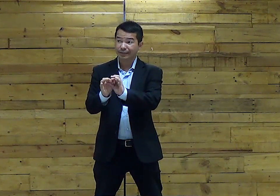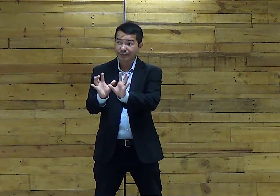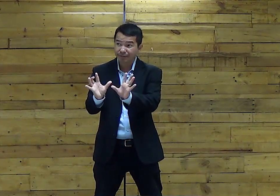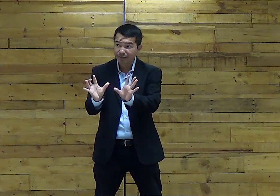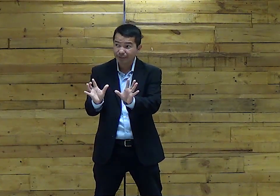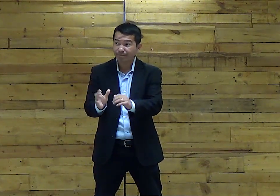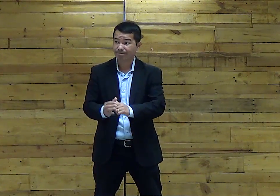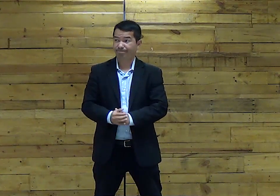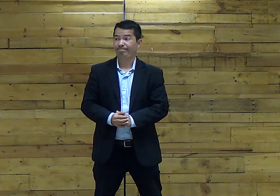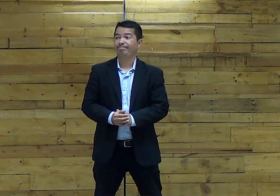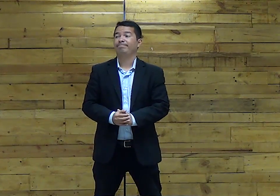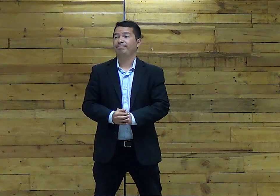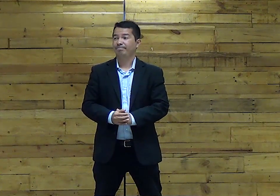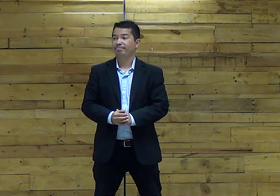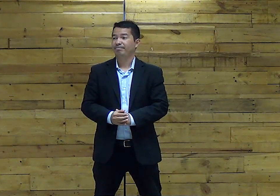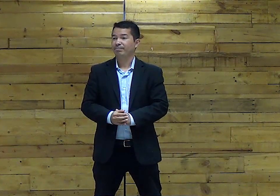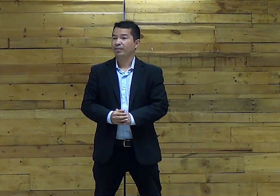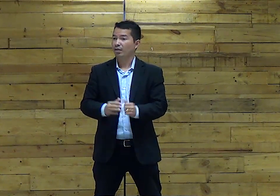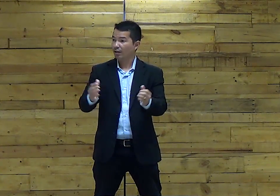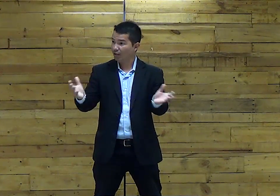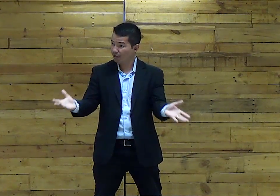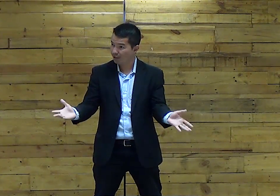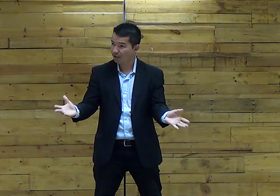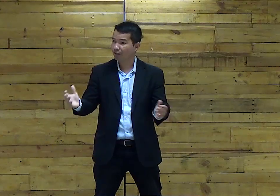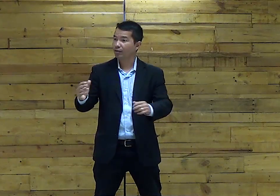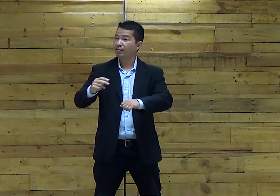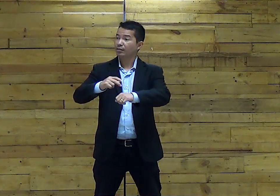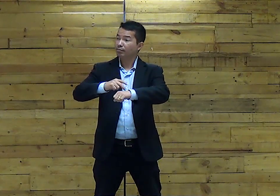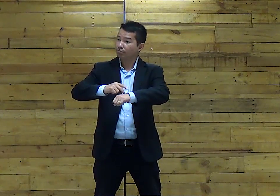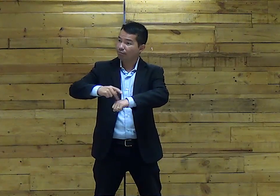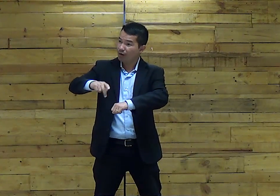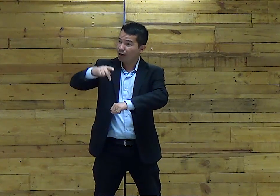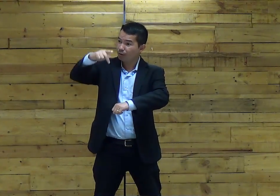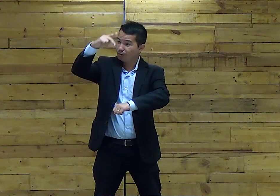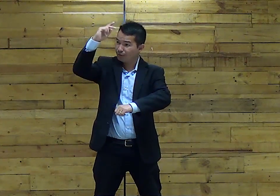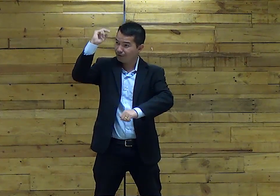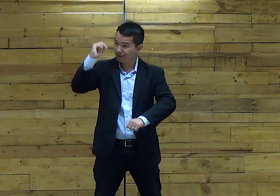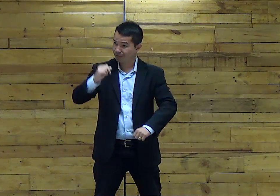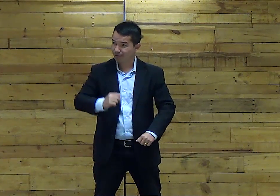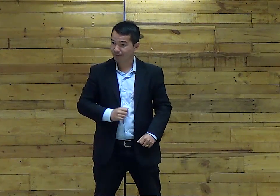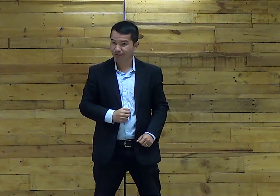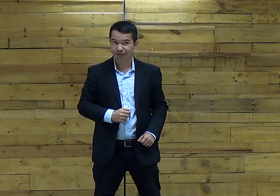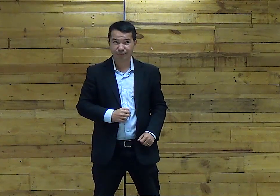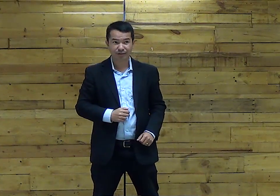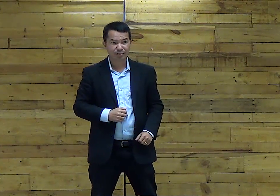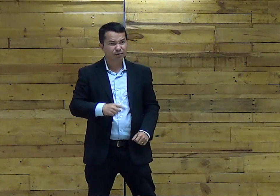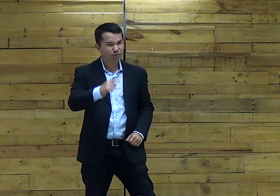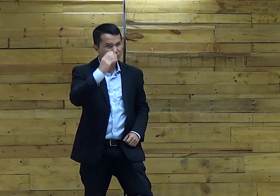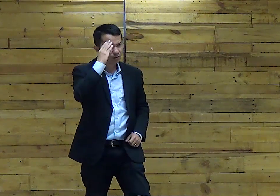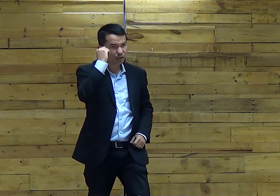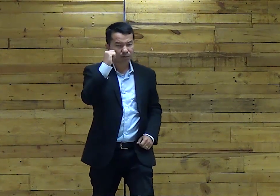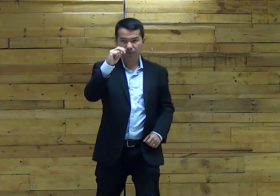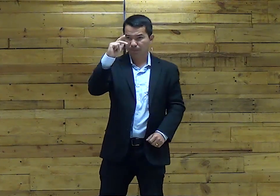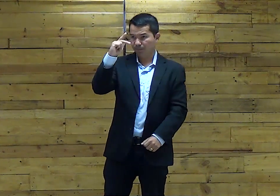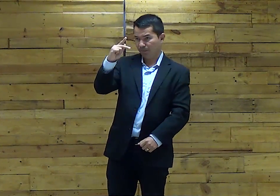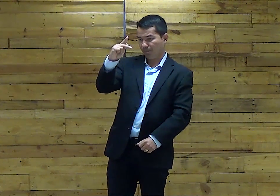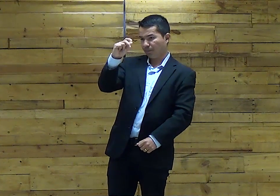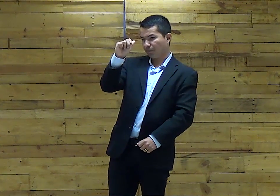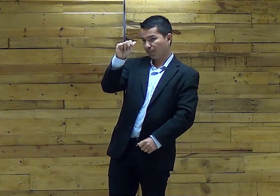aconteceu? O povo conseguiu A sua liberdade ali E isso é a Páscoa Você sabia?